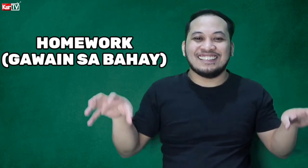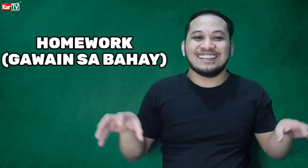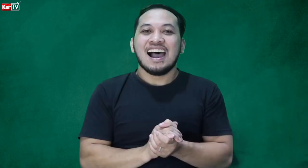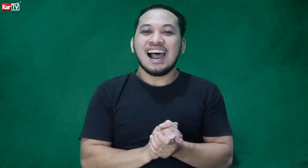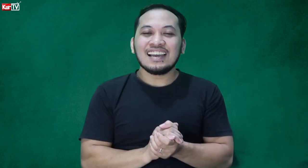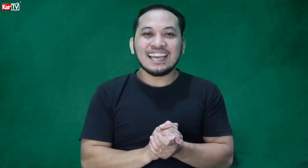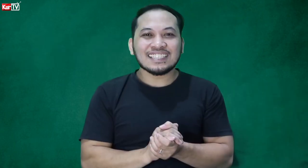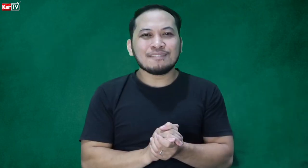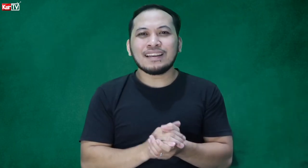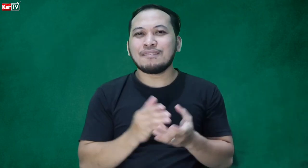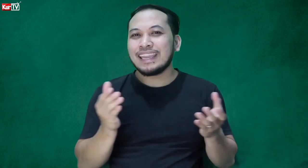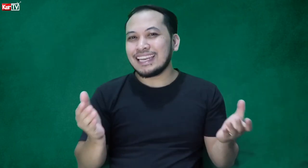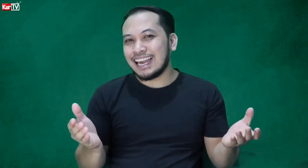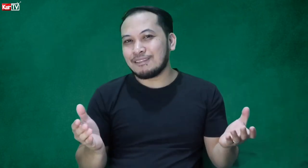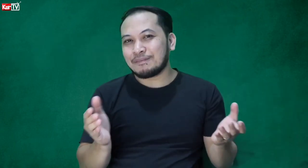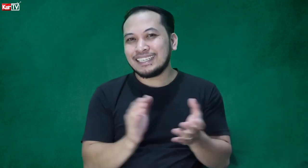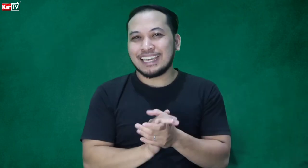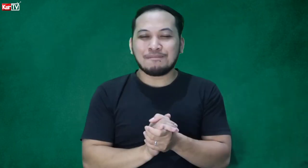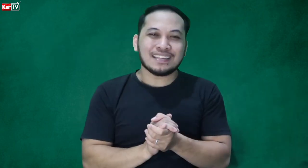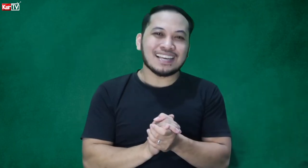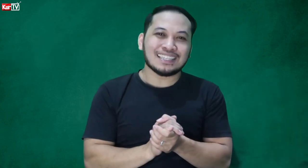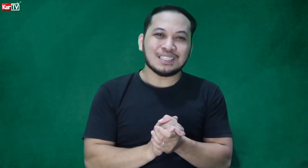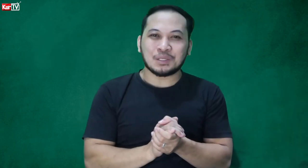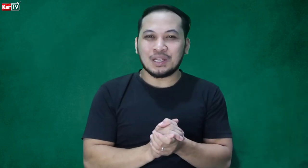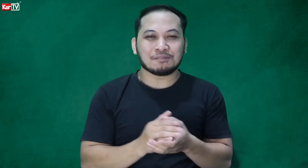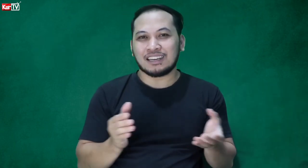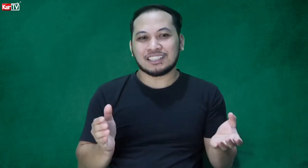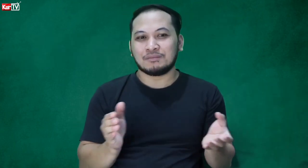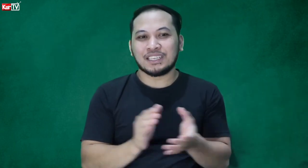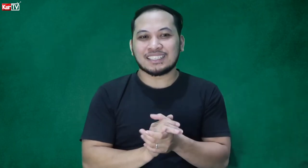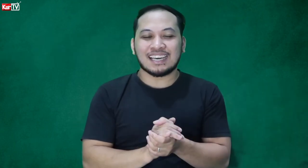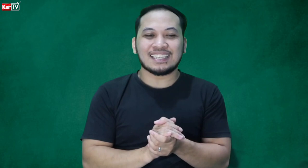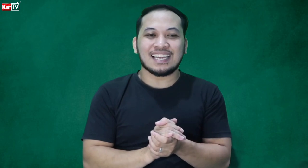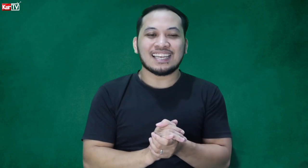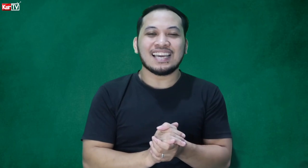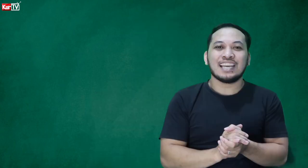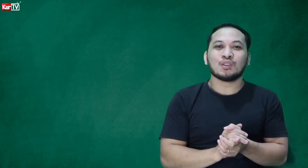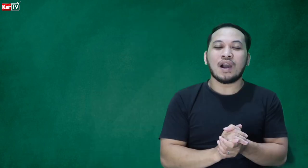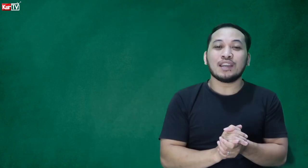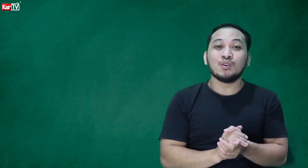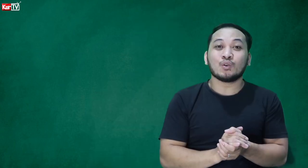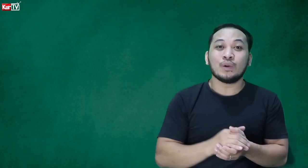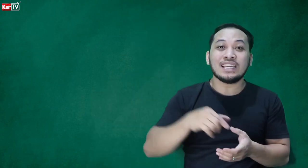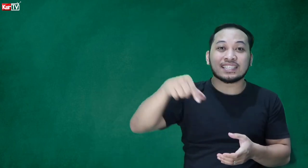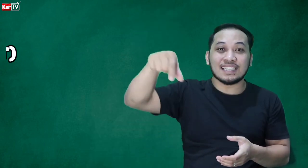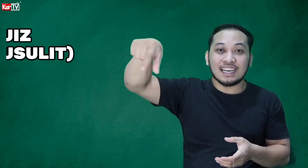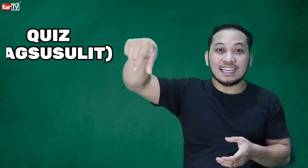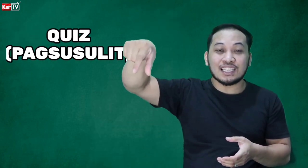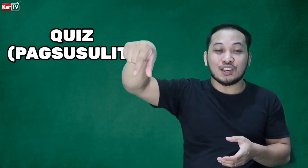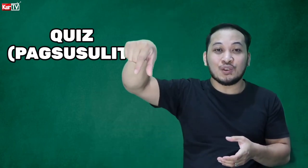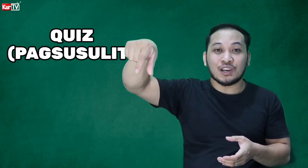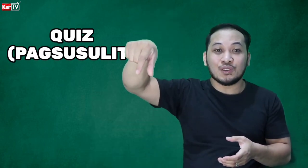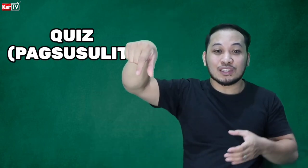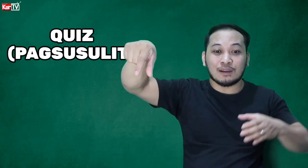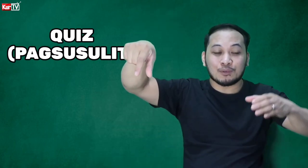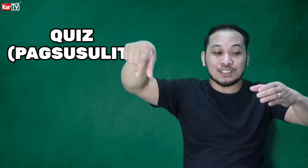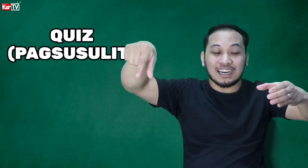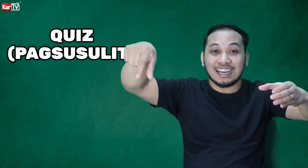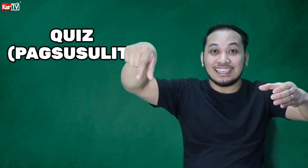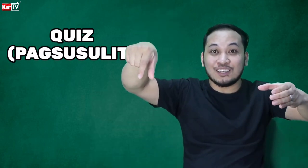Ang next naman na may kinalaman pa rin syempre sa ating school at mga subjects natin. Ito ay yung quiz. Naka letter Q kayo tapos nakaganyan